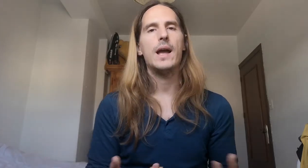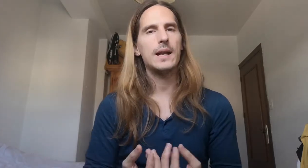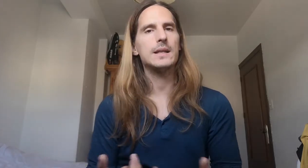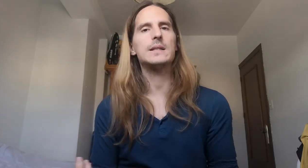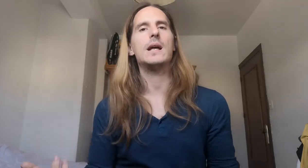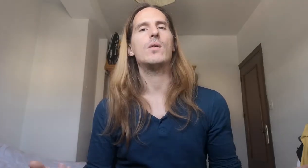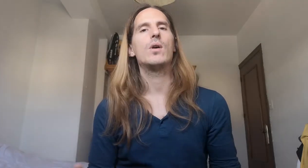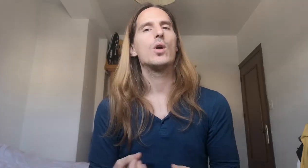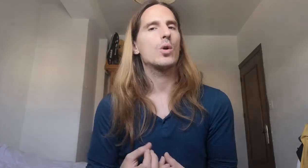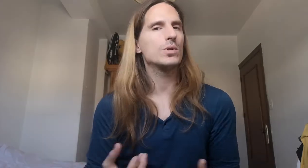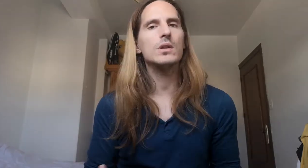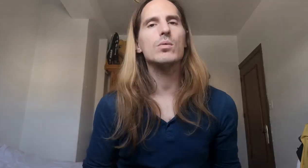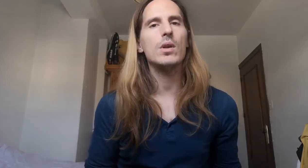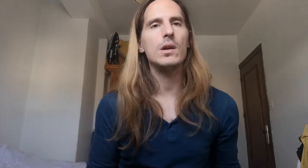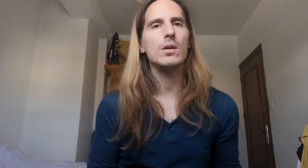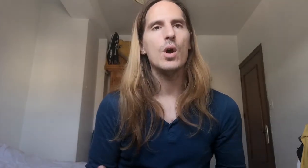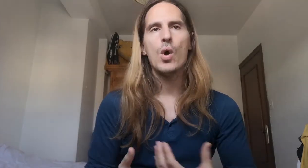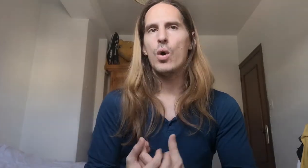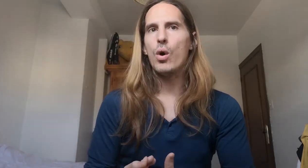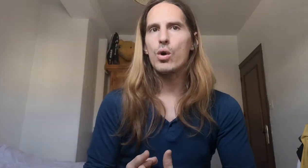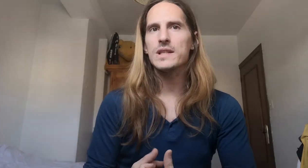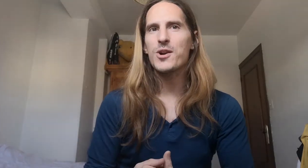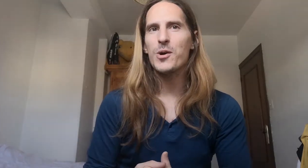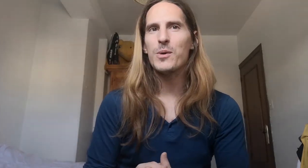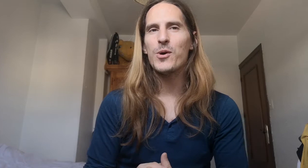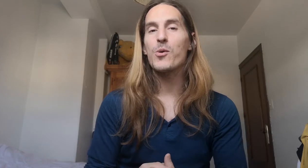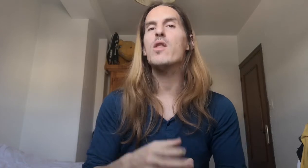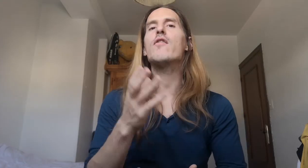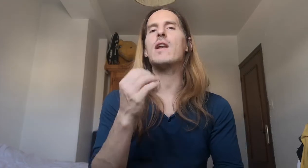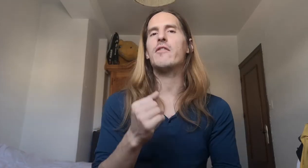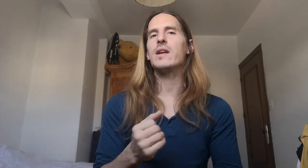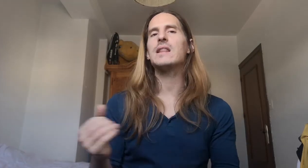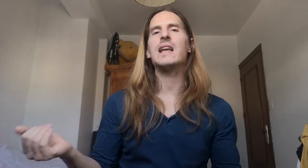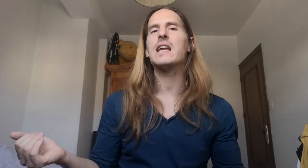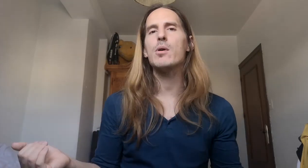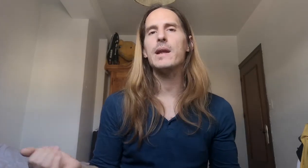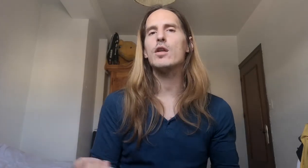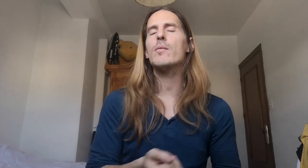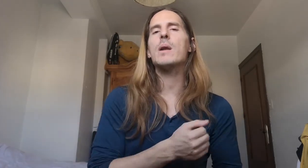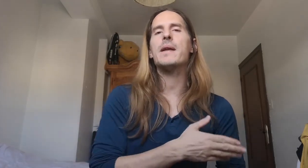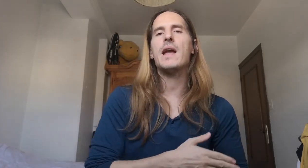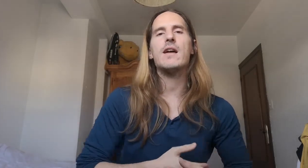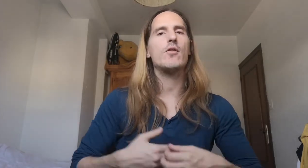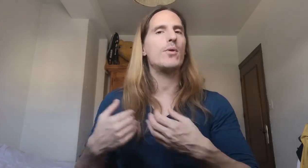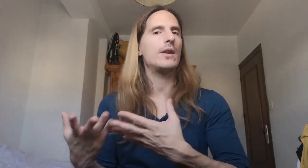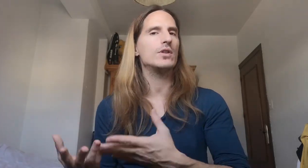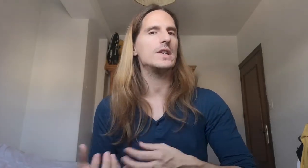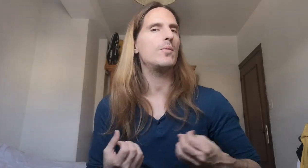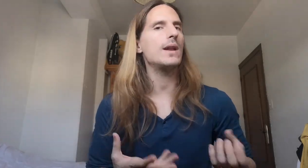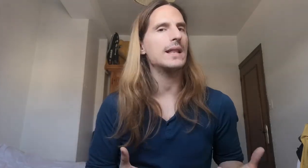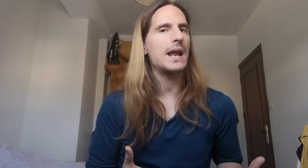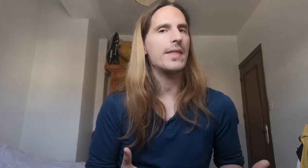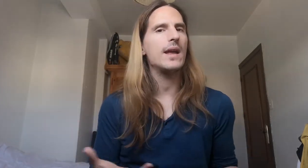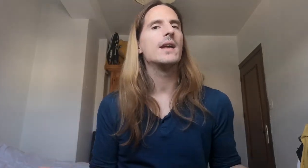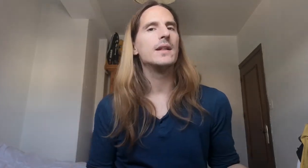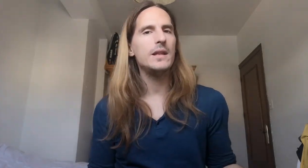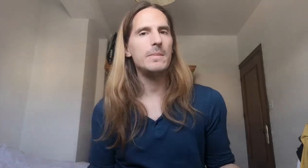Es que estás chalao. ¿Cómo se te ha ocurrido? O cosas como, ¿cuándo fue la fiesta? ¿En qué momento? ¿Fue por la mañana? ¿Fue por la noche? ¿Fue por la tarde? Dime,